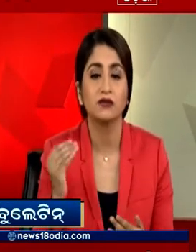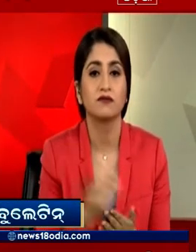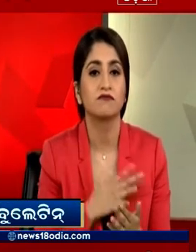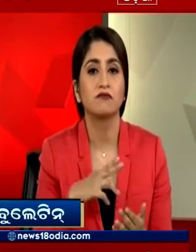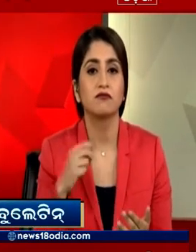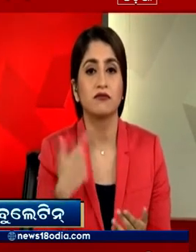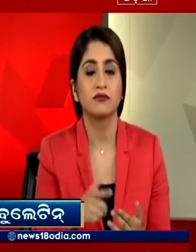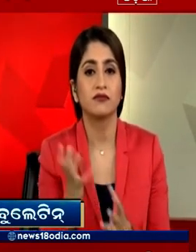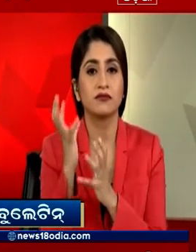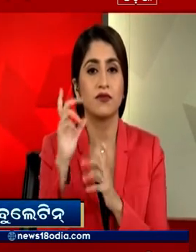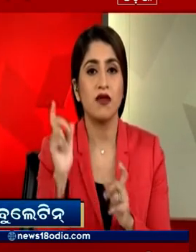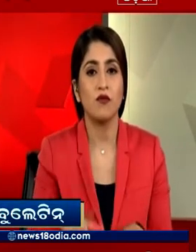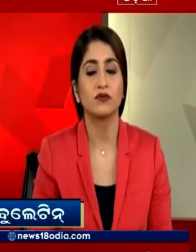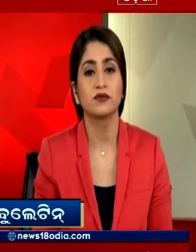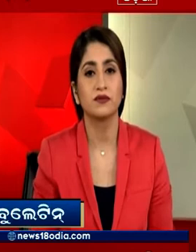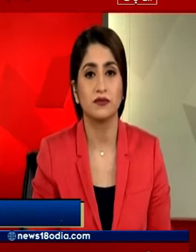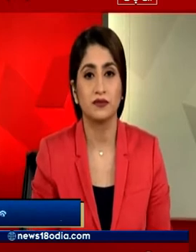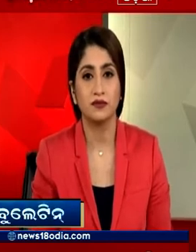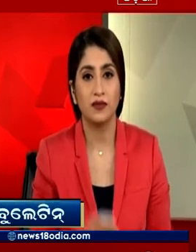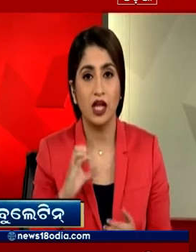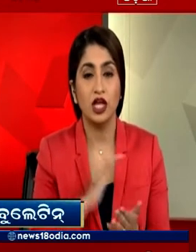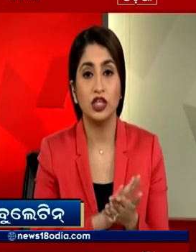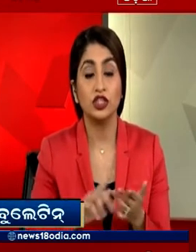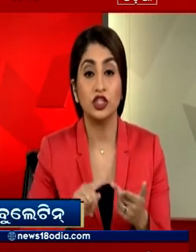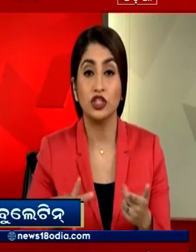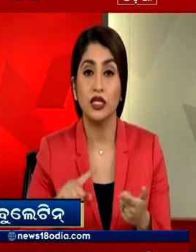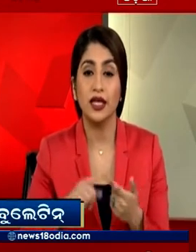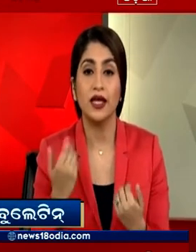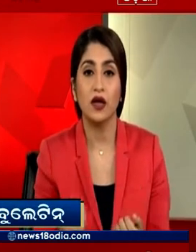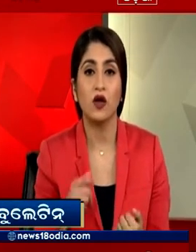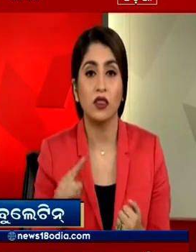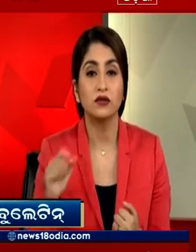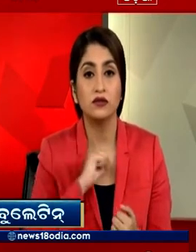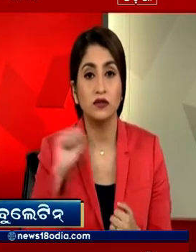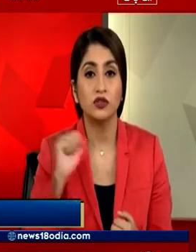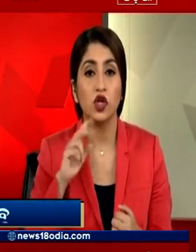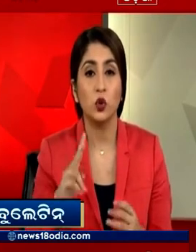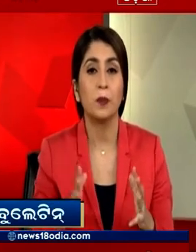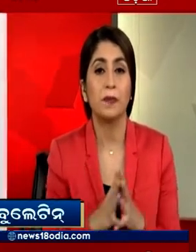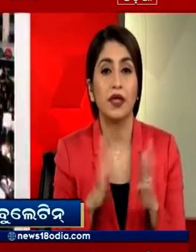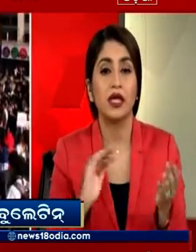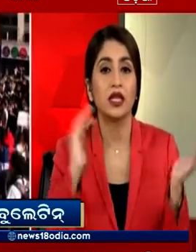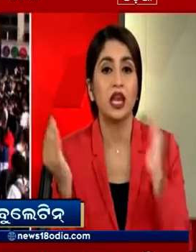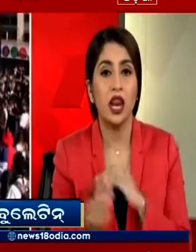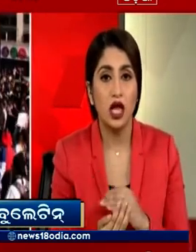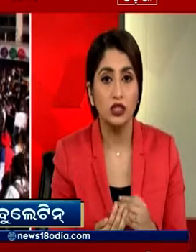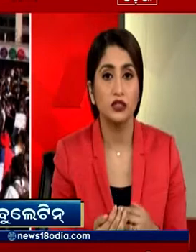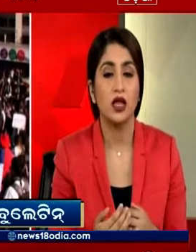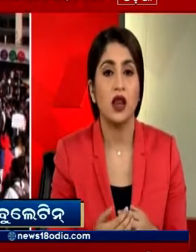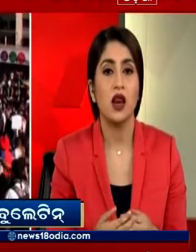पड़ा चिली में सरकारी विरोत प्रदशनों की वजह से दो बड़े इंटरनाशनल सम्मेलनों को रद करना